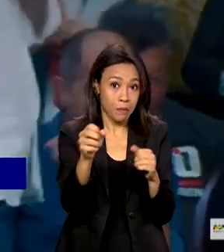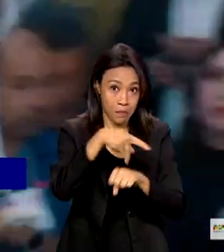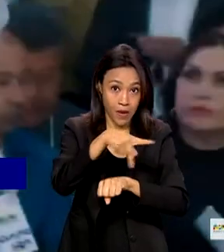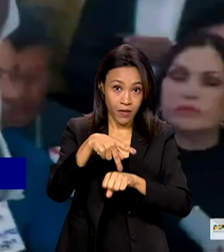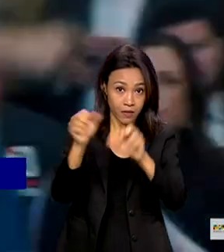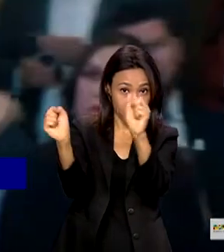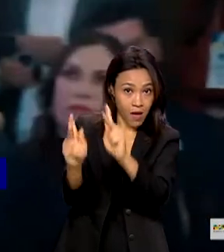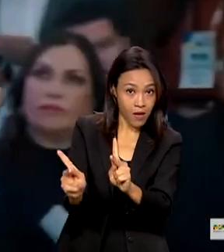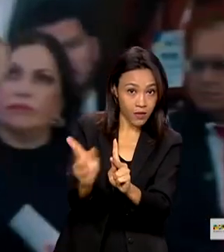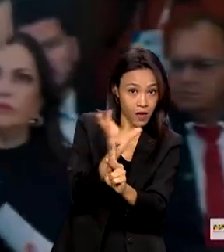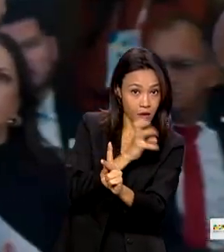do amor, da prosperidade.